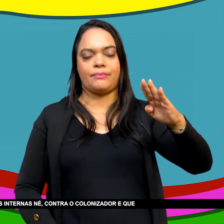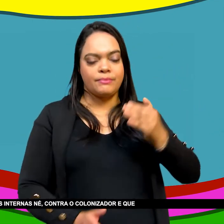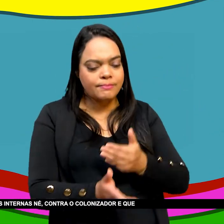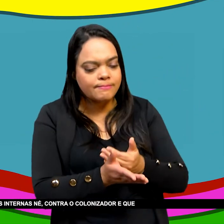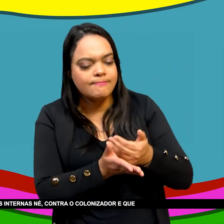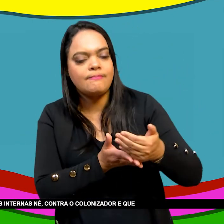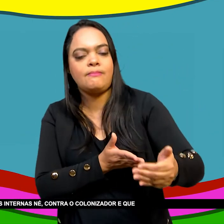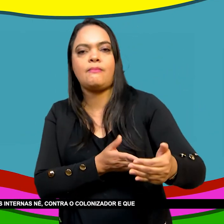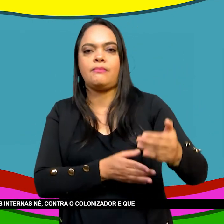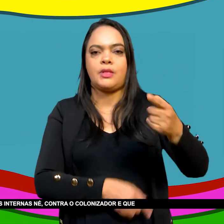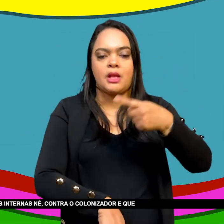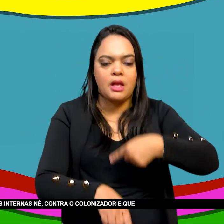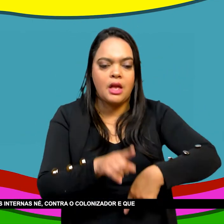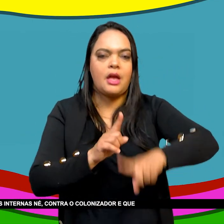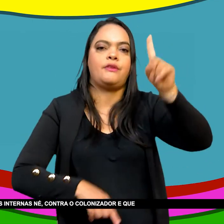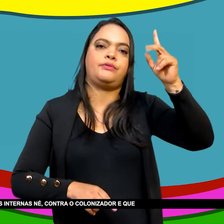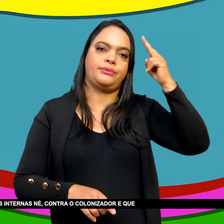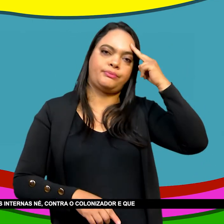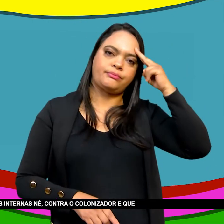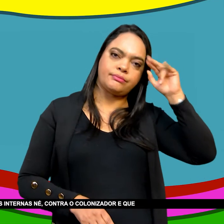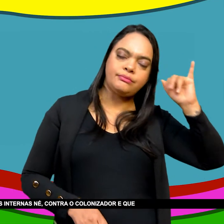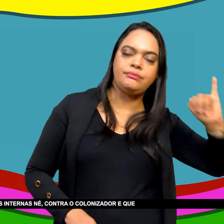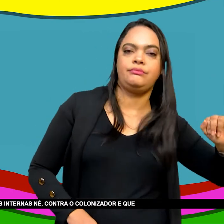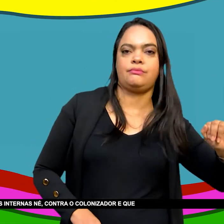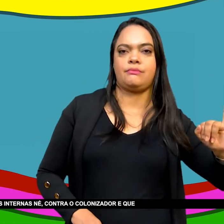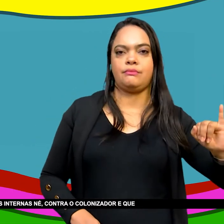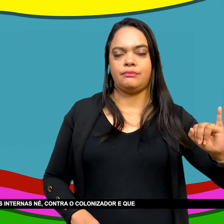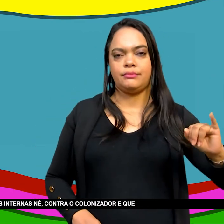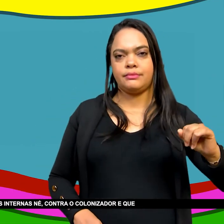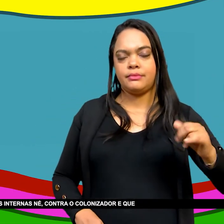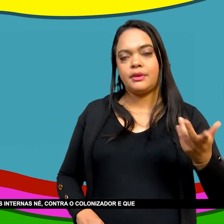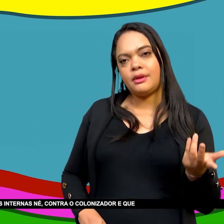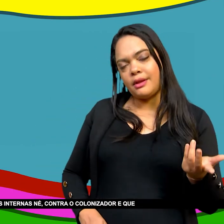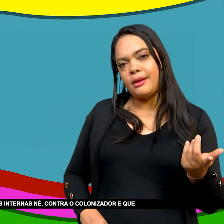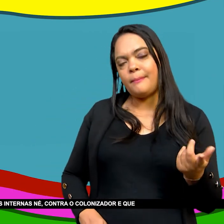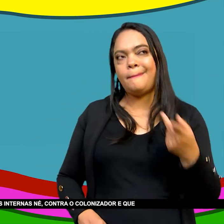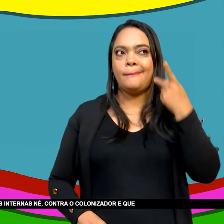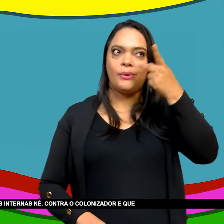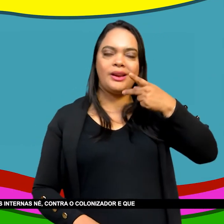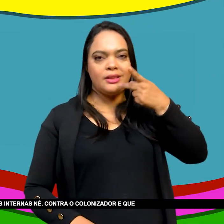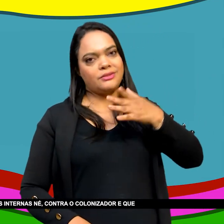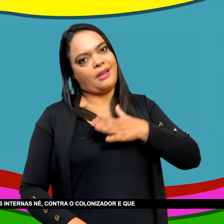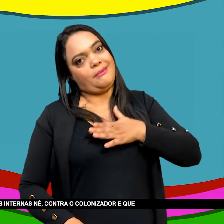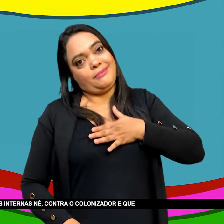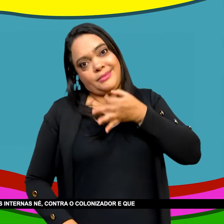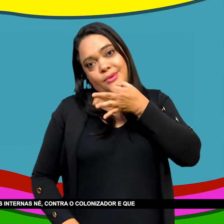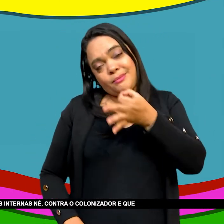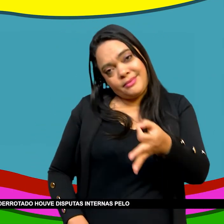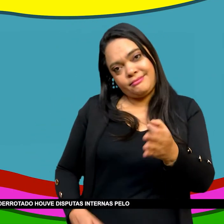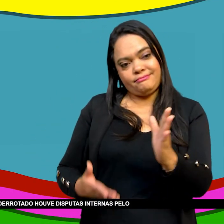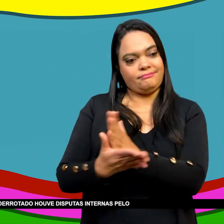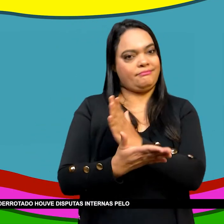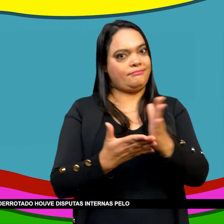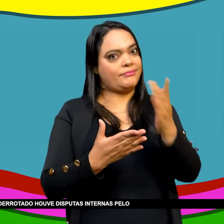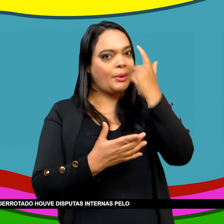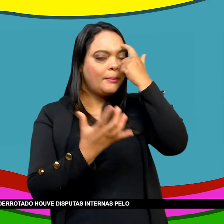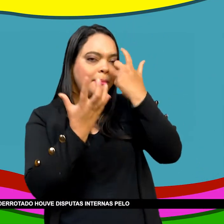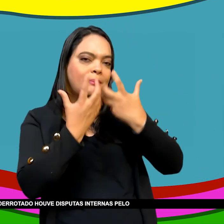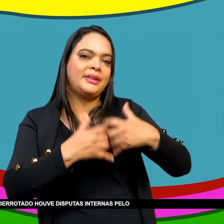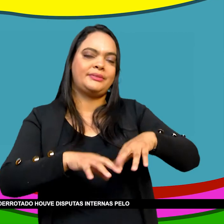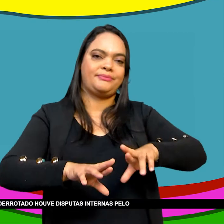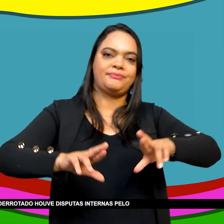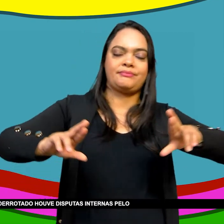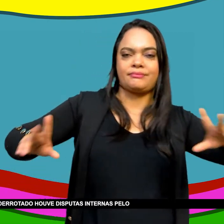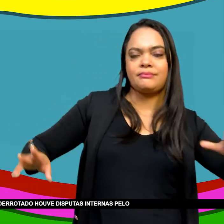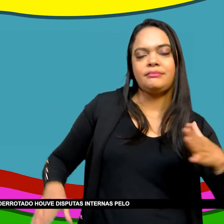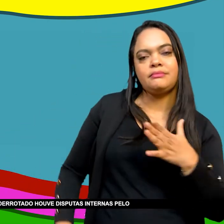do Haiti Foi uma aliança De todas essas Diferentes forças Políticas Internas Contra o colonizador E que derrotaram O colonizador